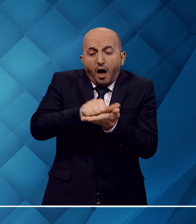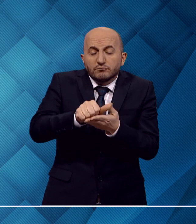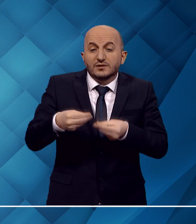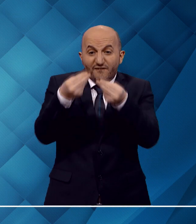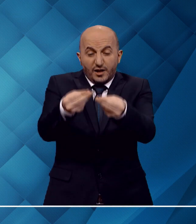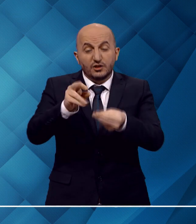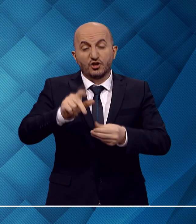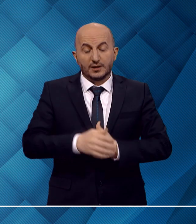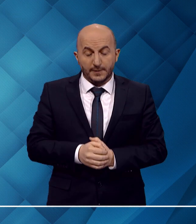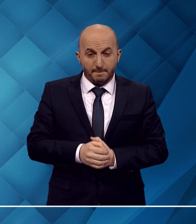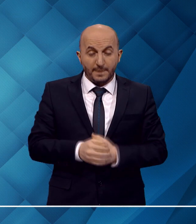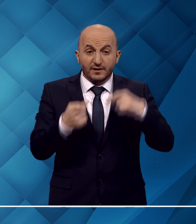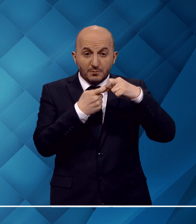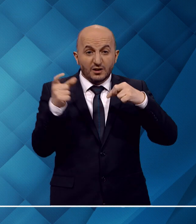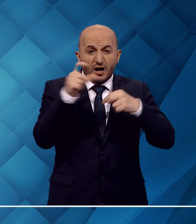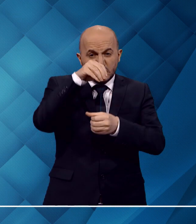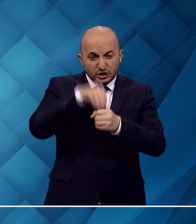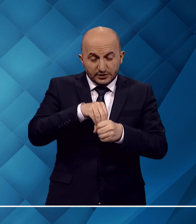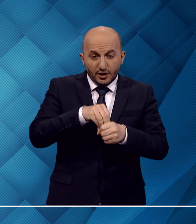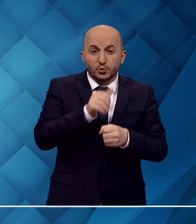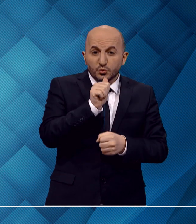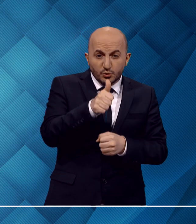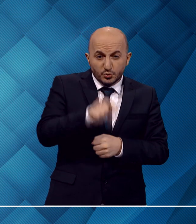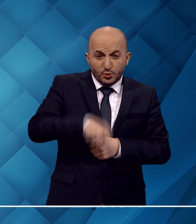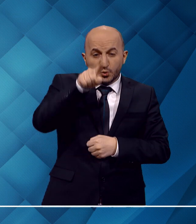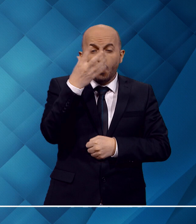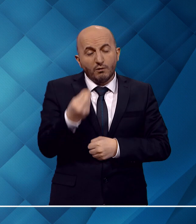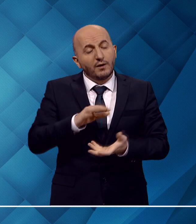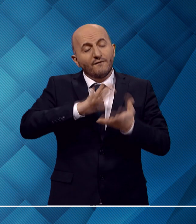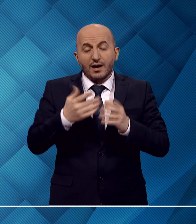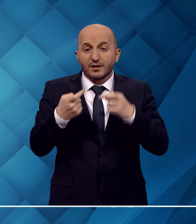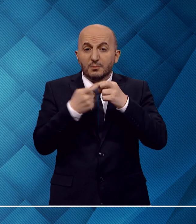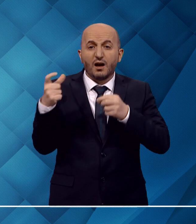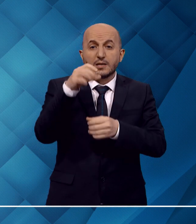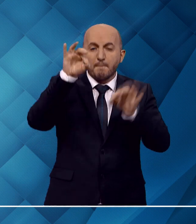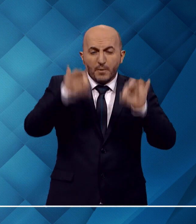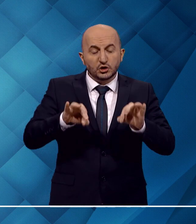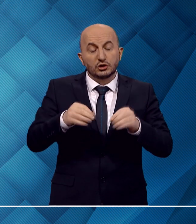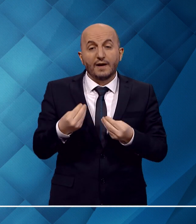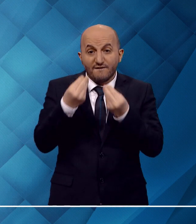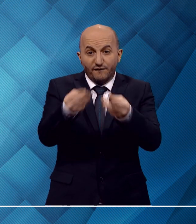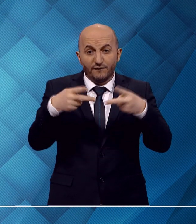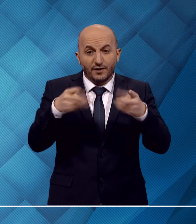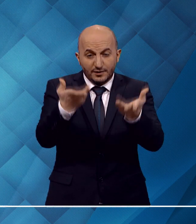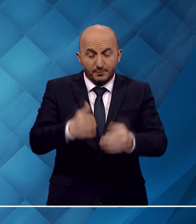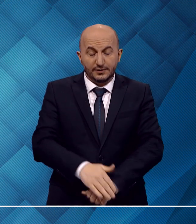toptan verilebileceği gibi Ramazan ayı içinde günlük olarak veya Ramazan ayı başında da verilebilir.